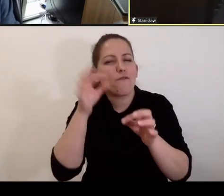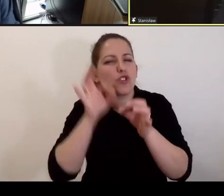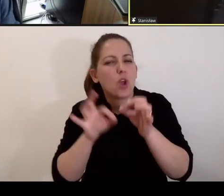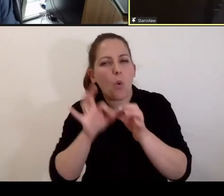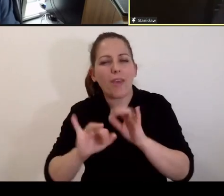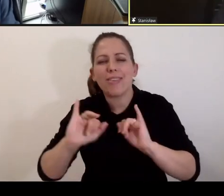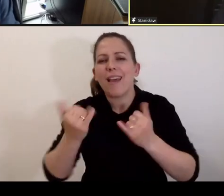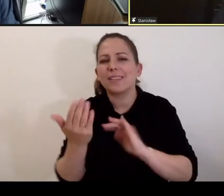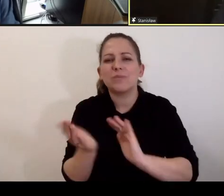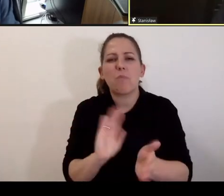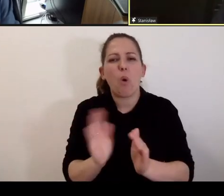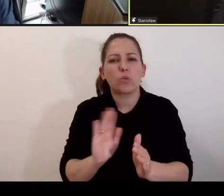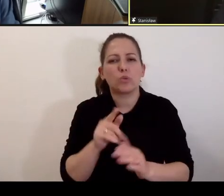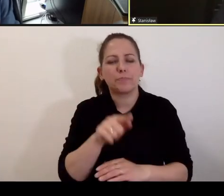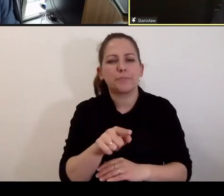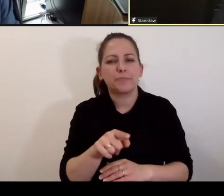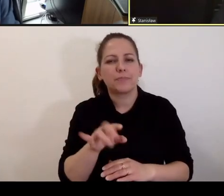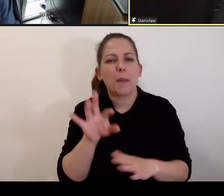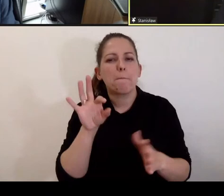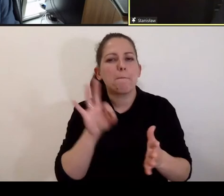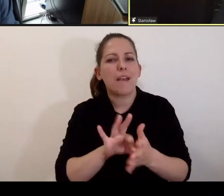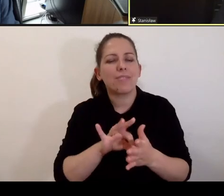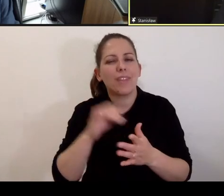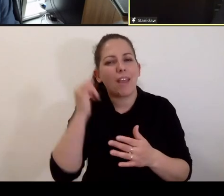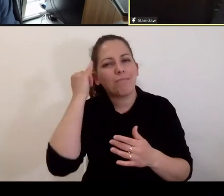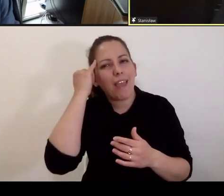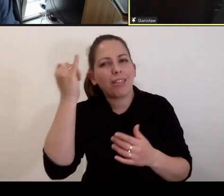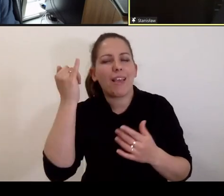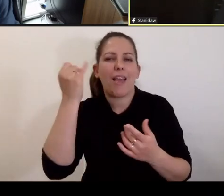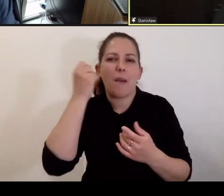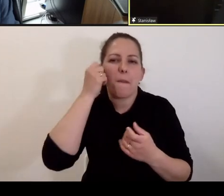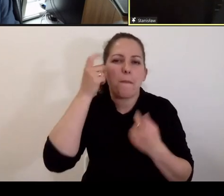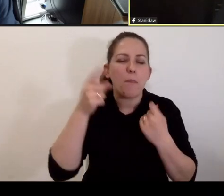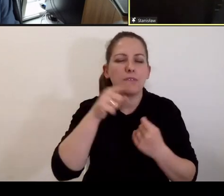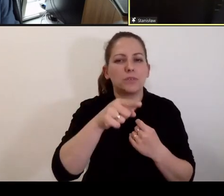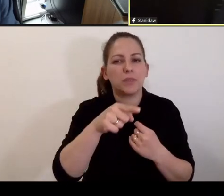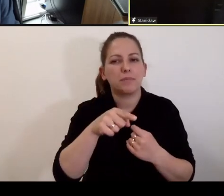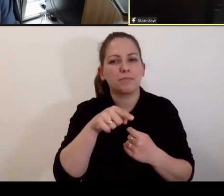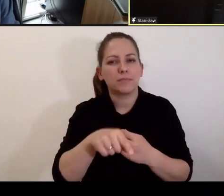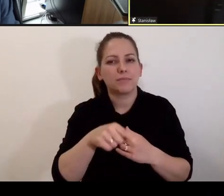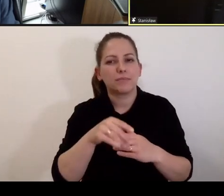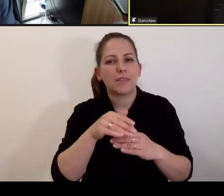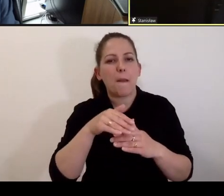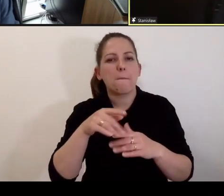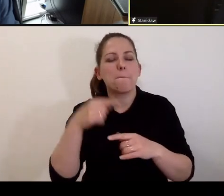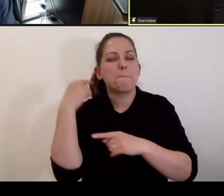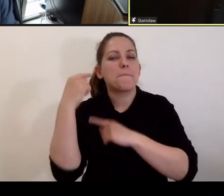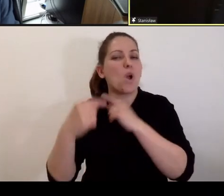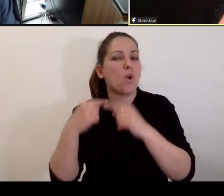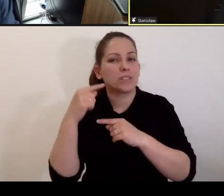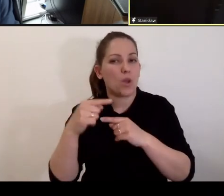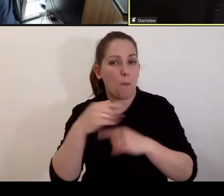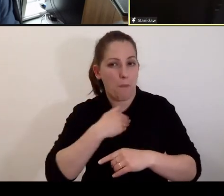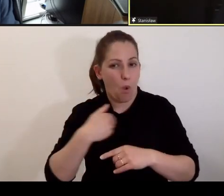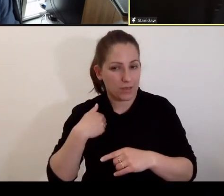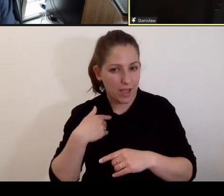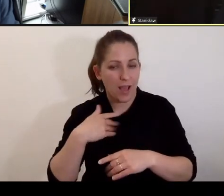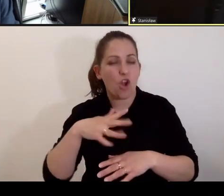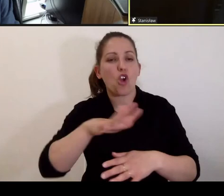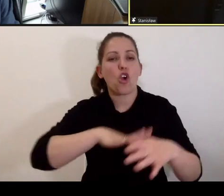W jaki sposób pewne idee, które zostały wypracowane na gruncie procedury polskiej,